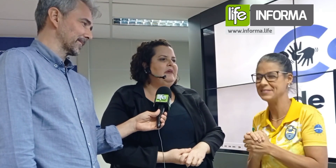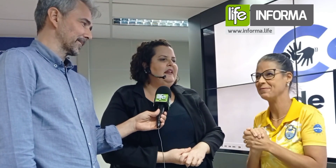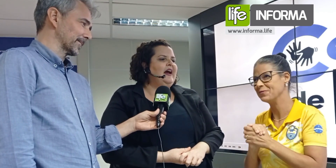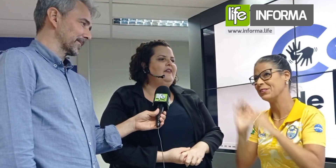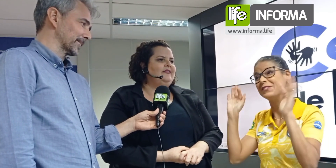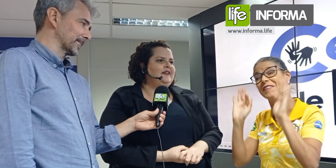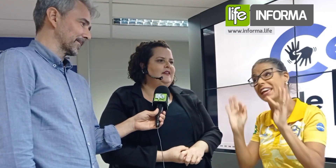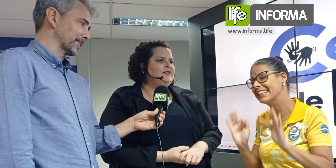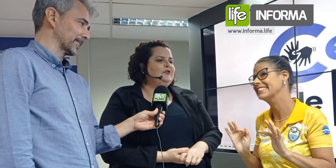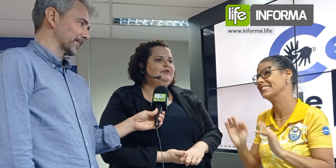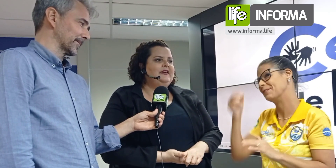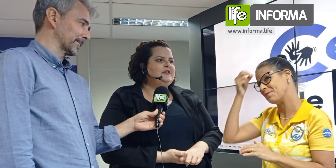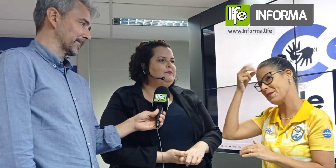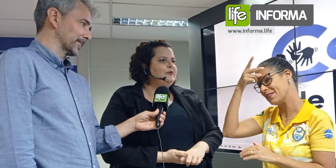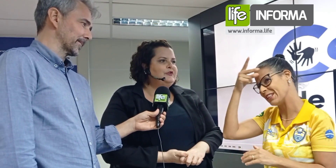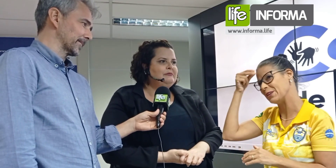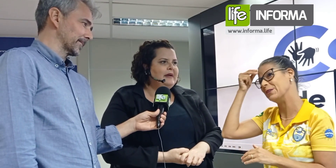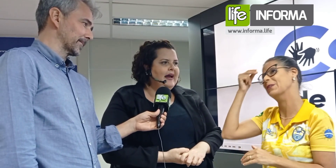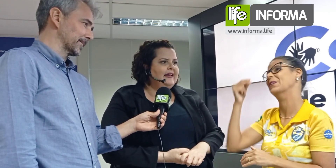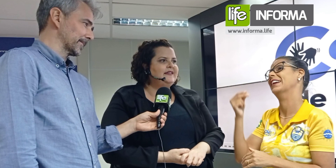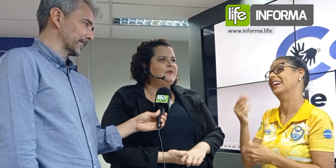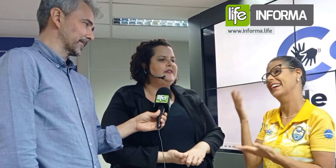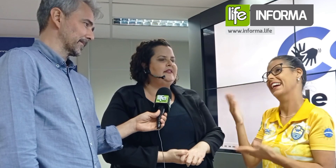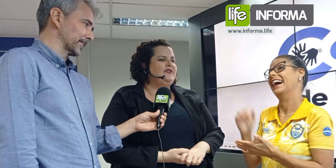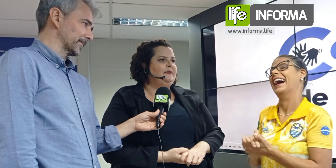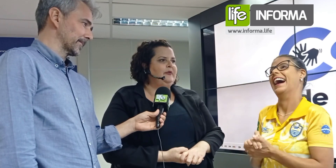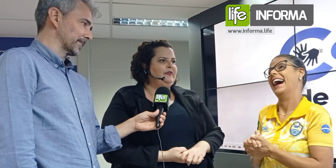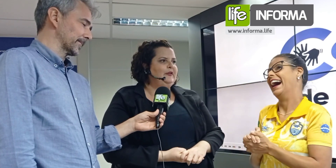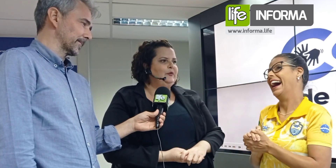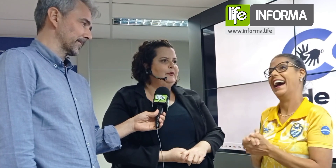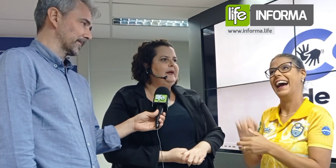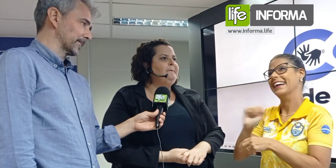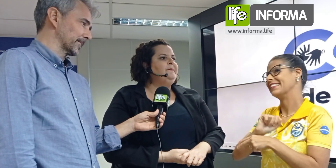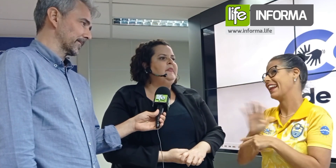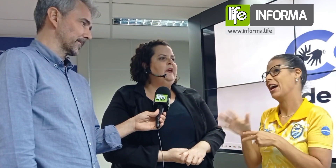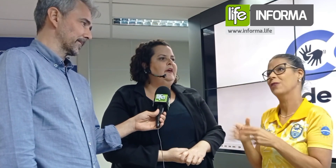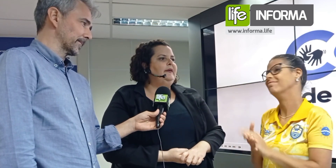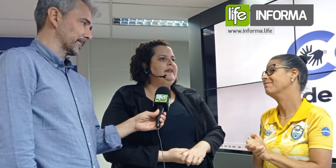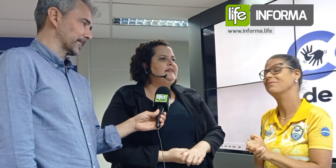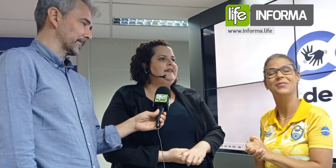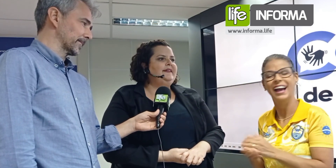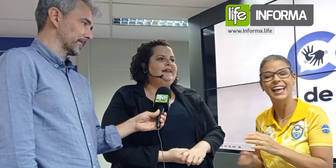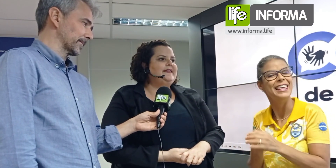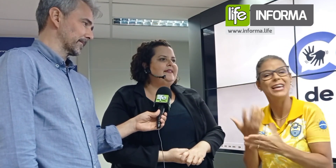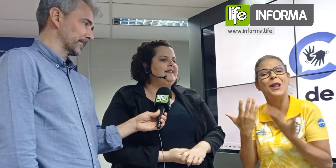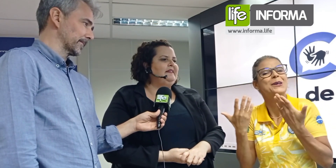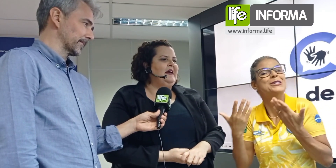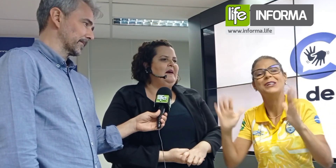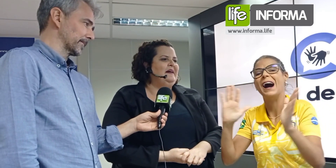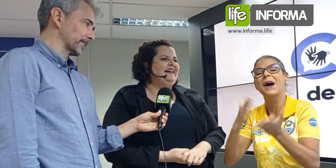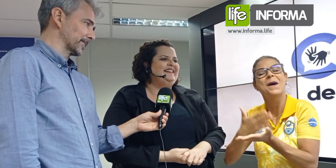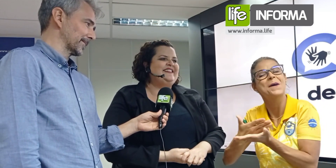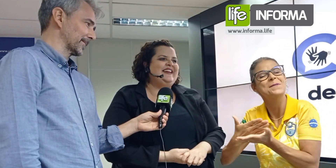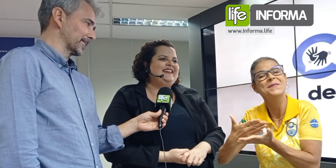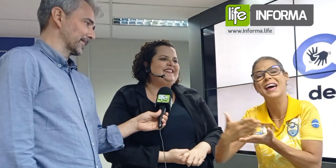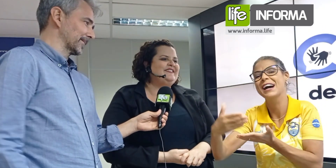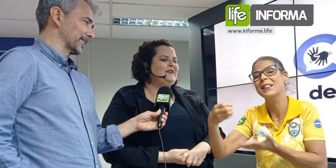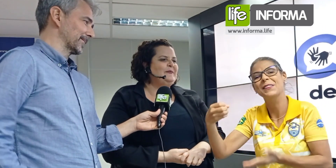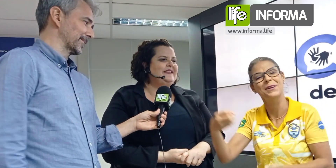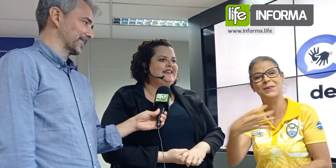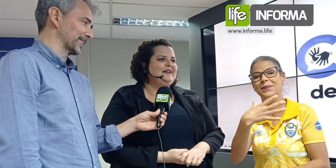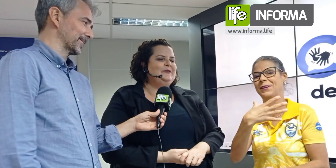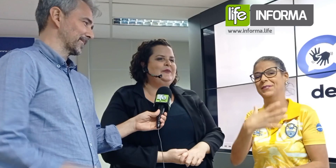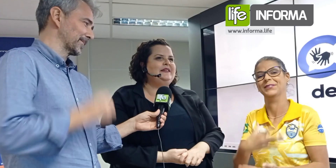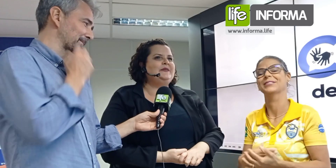eu não esperava isso, eu estou feliz por demais com a sessão da prefeitura, olha, assim, essa Central, gente,